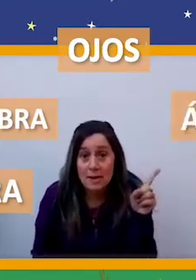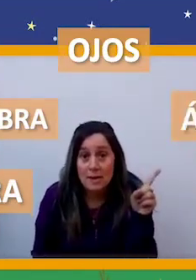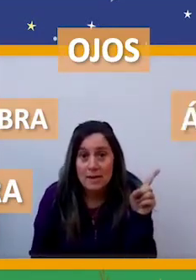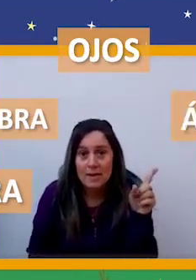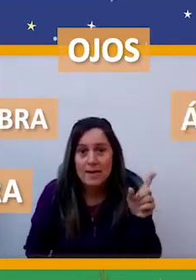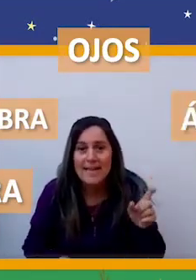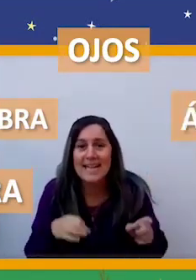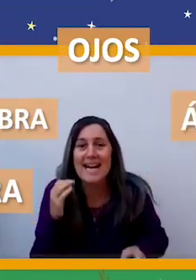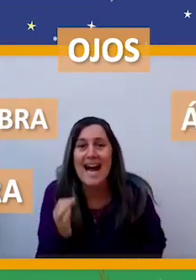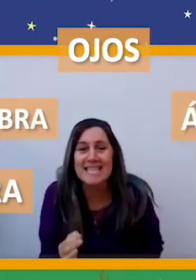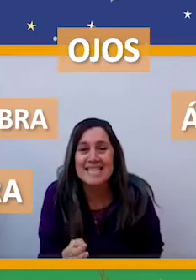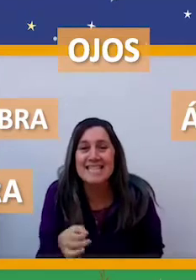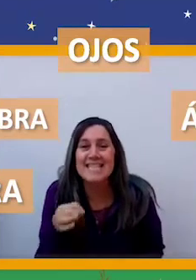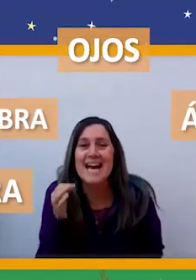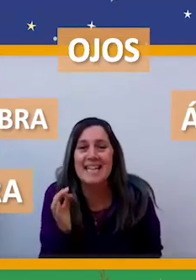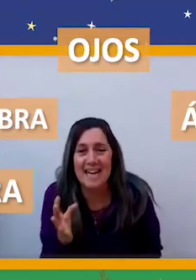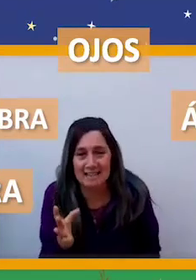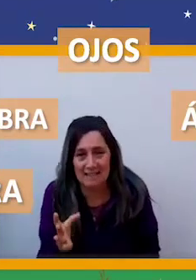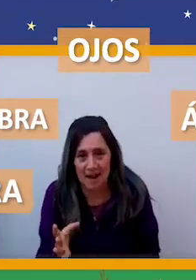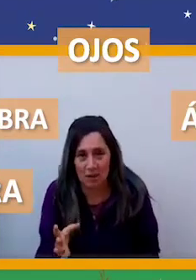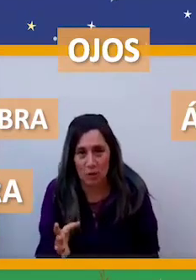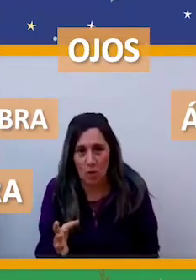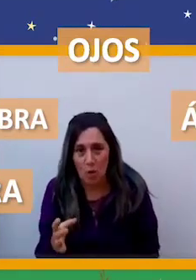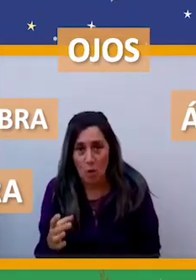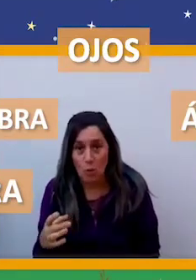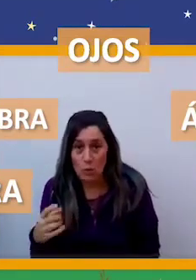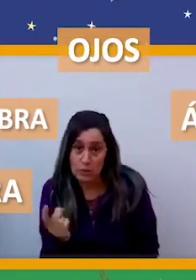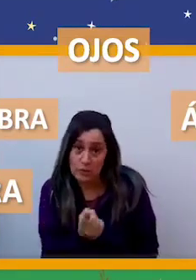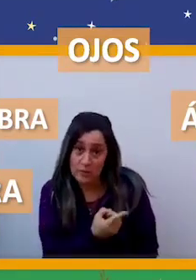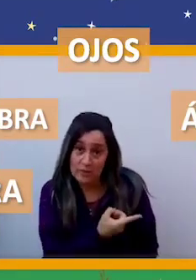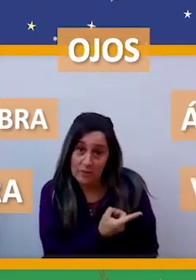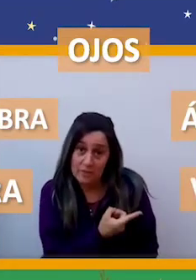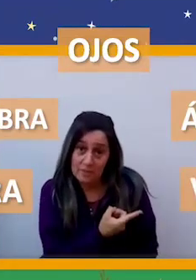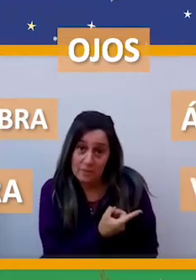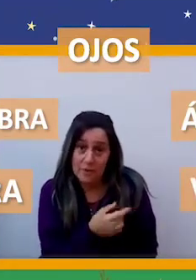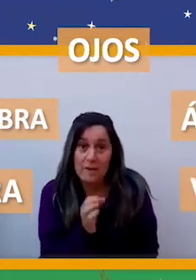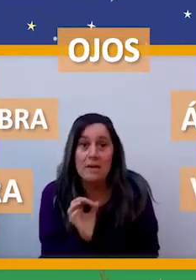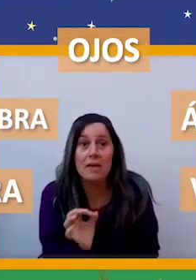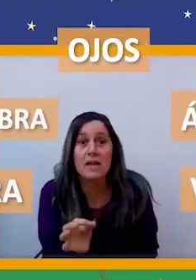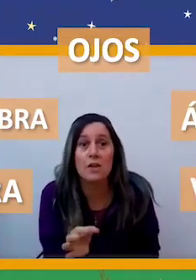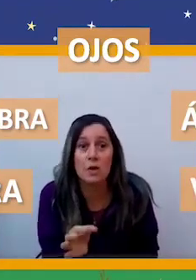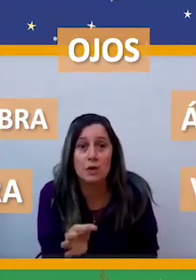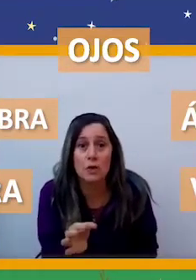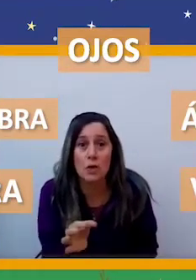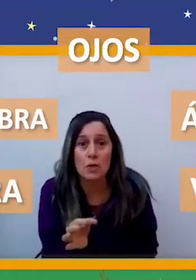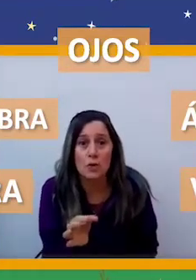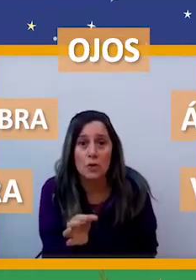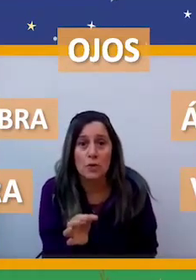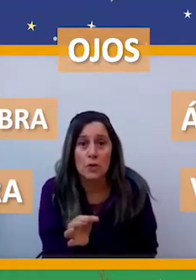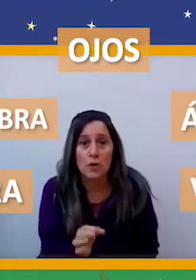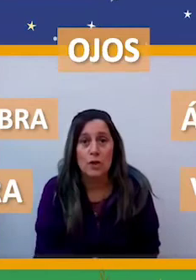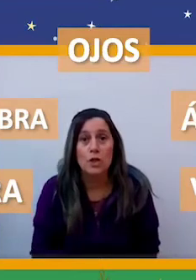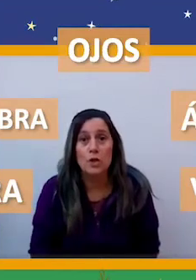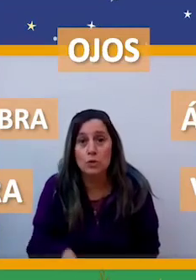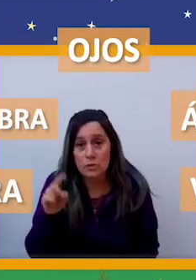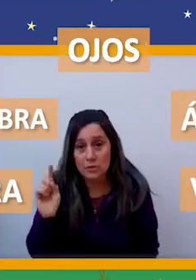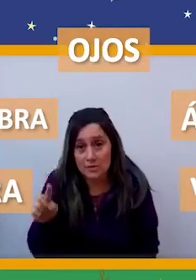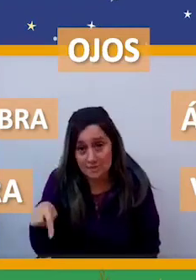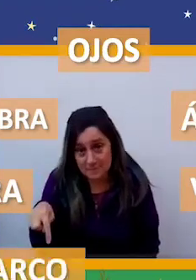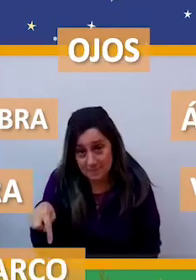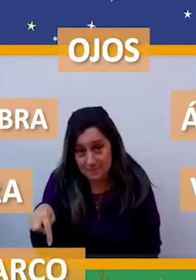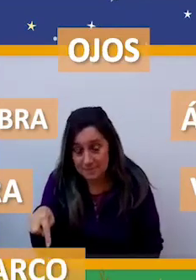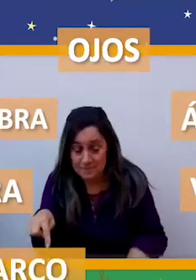casi anaranjado, un redondo y